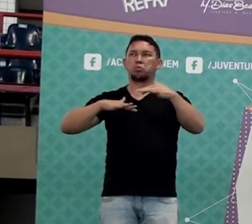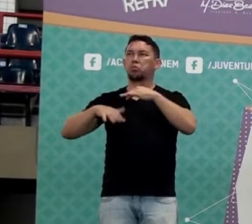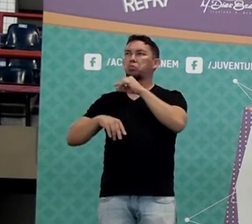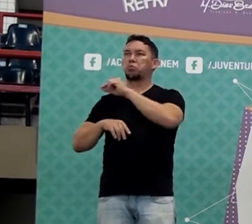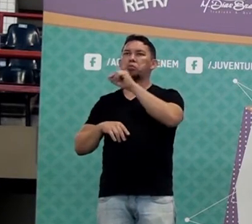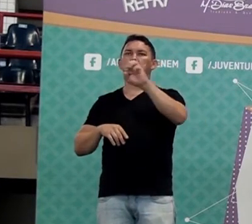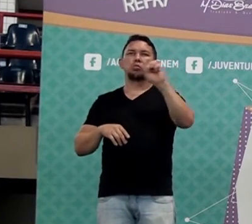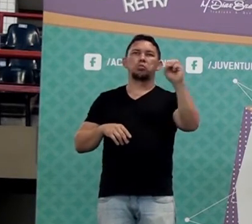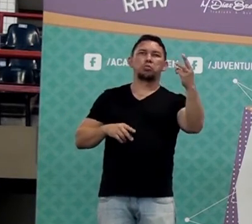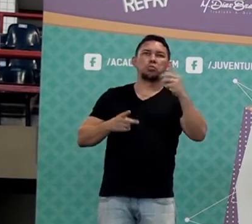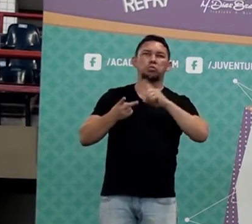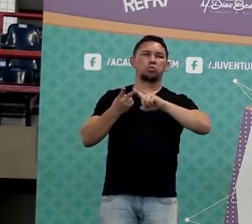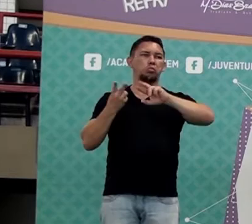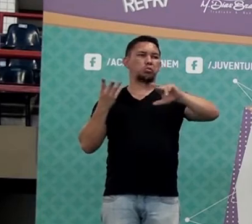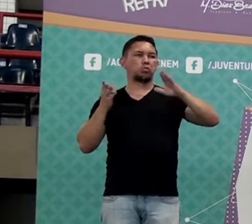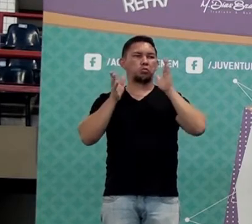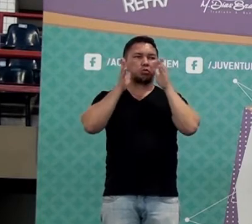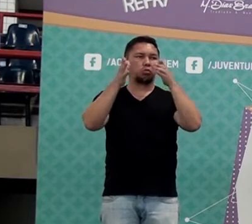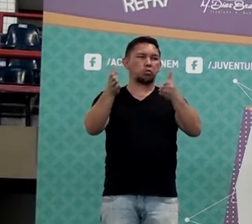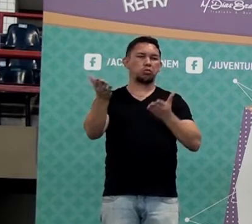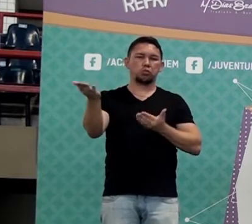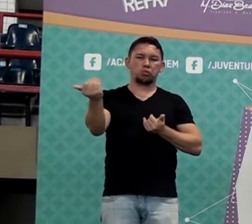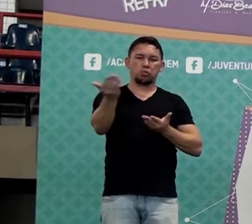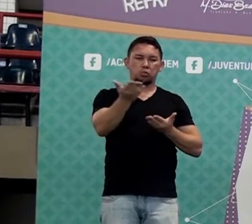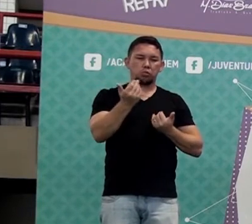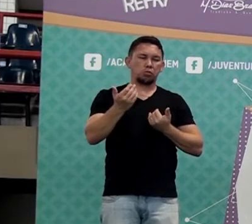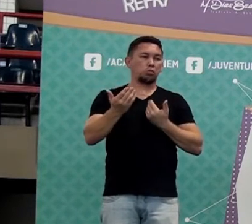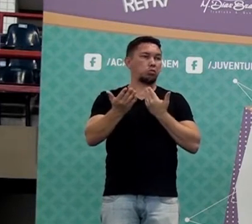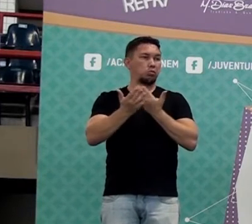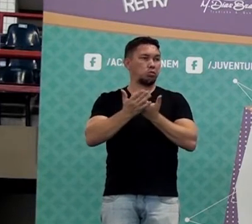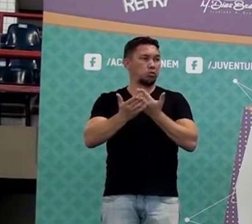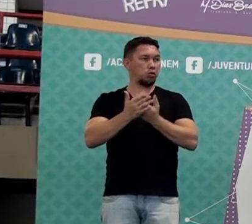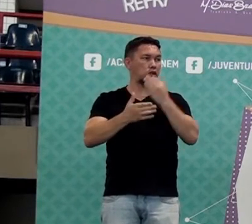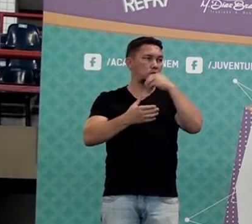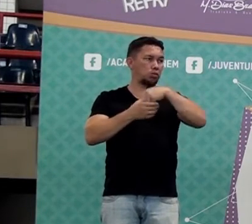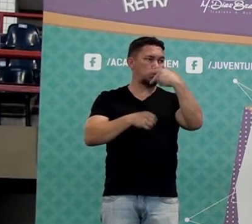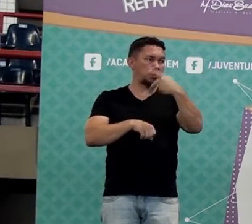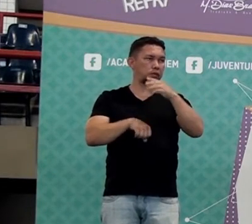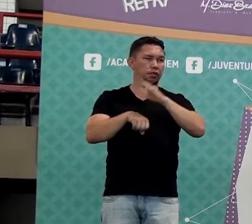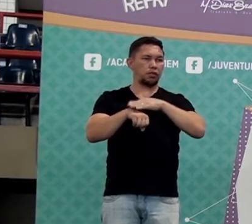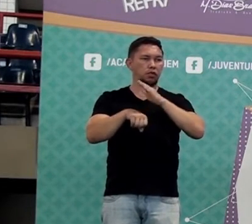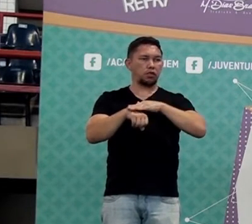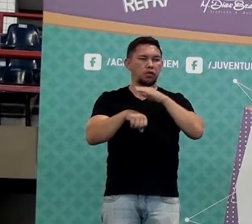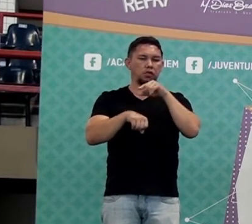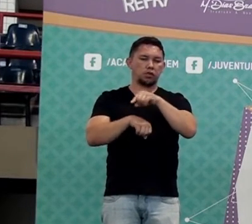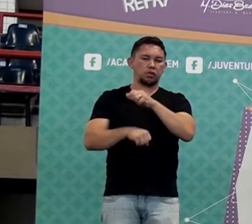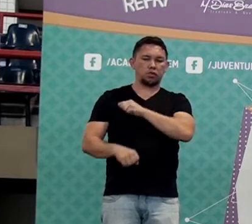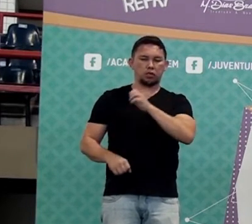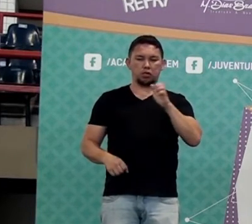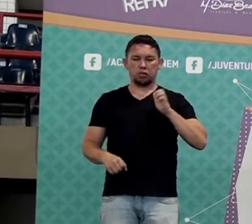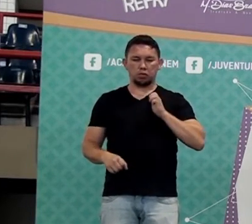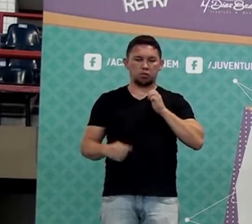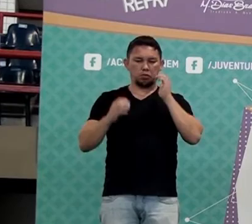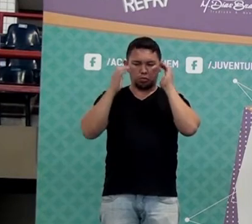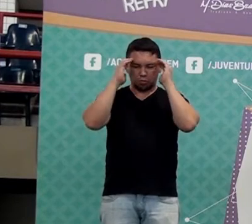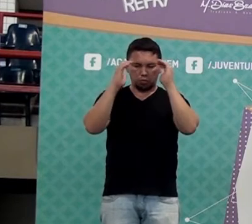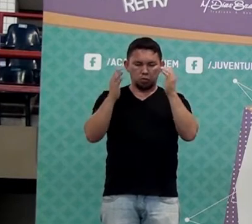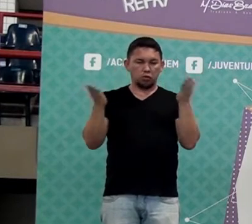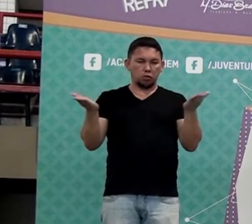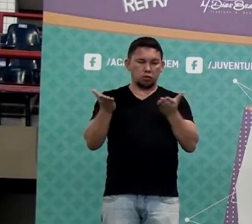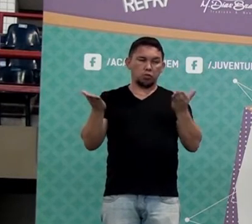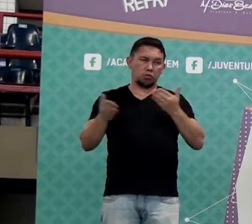shows, tudo voltado pra juventude, né, aulas como Academia Enem, então nunca a juventude foi tão assistida como nessa